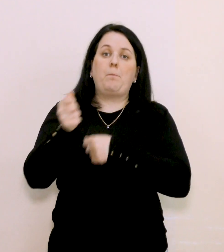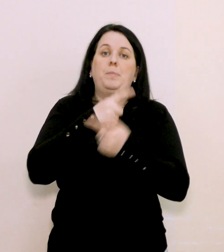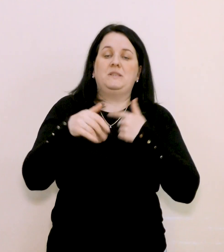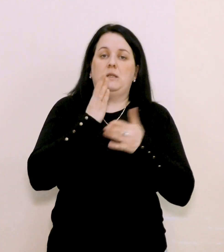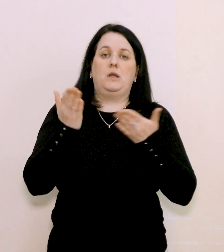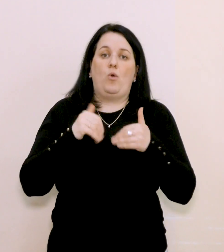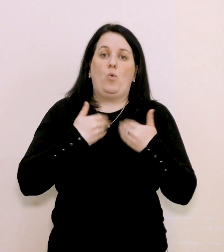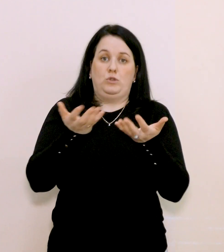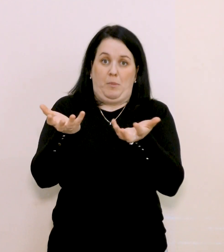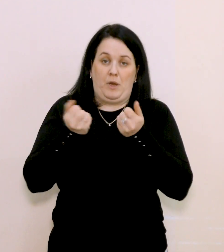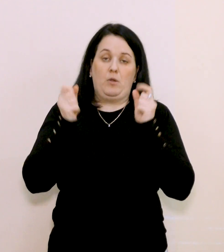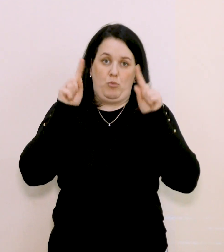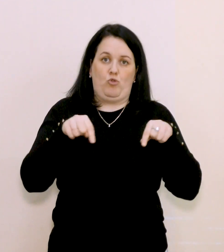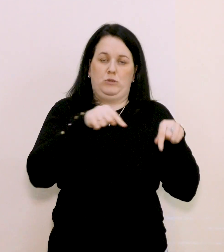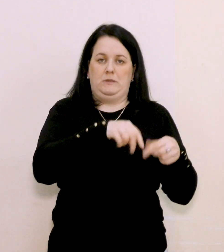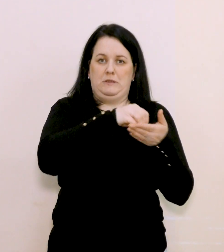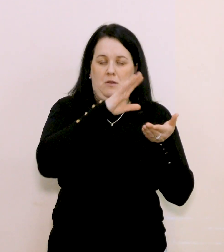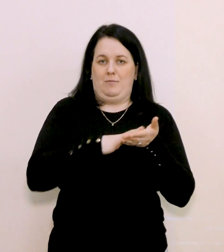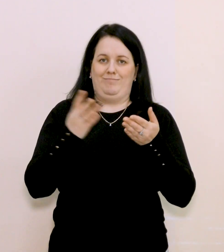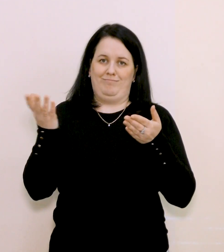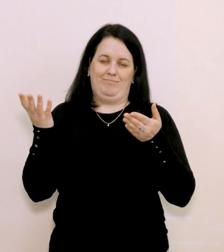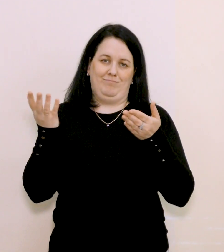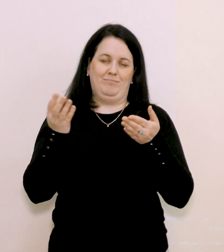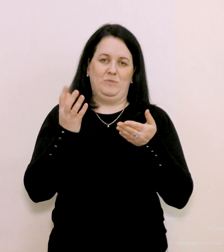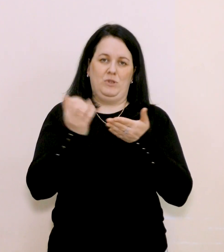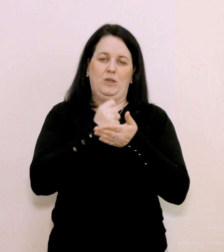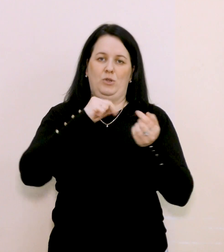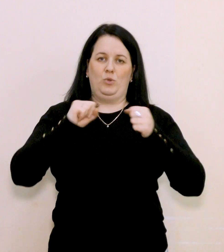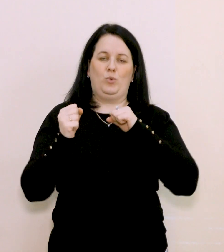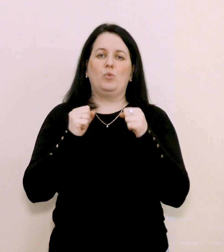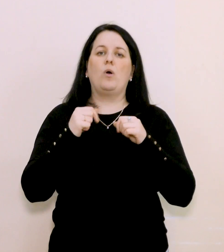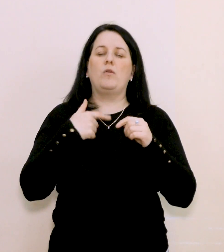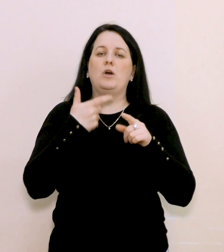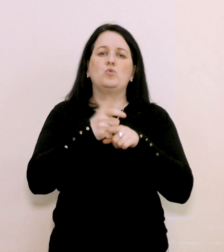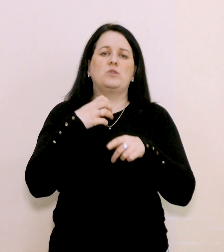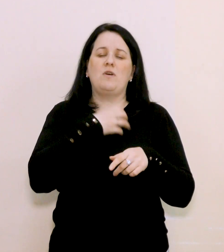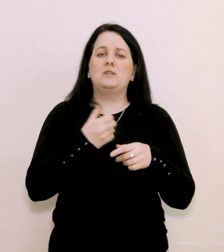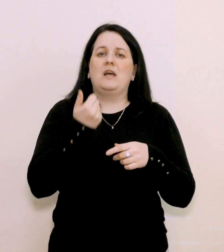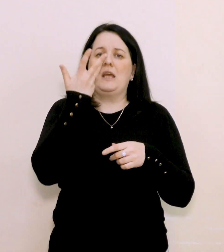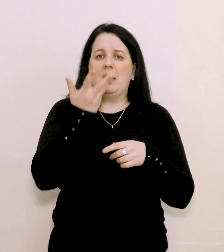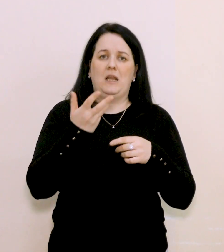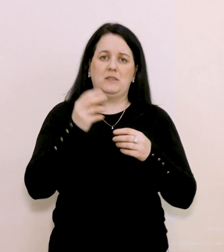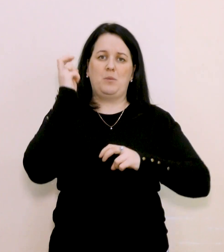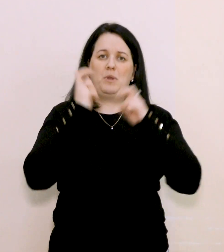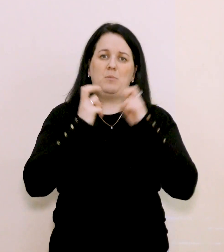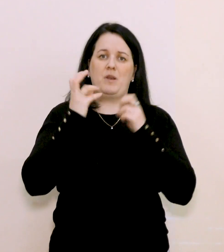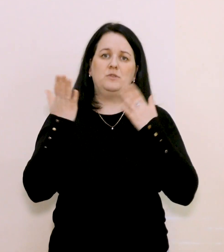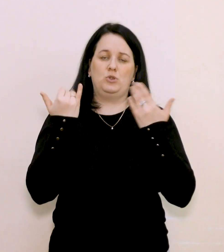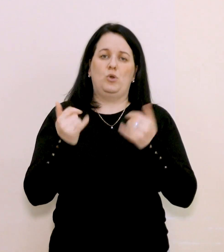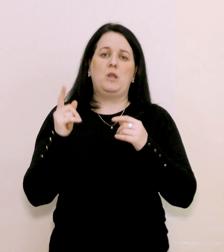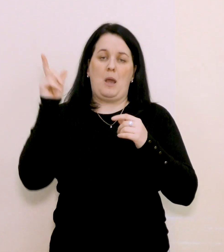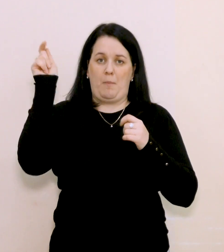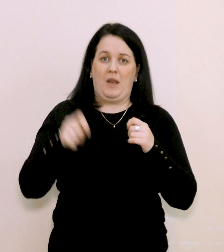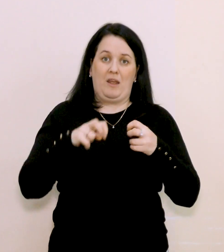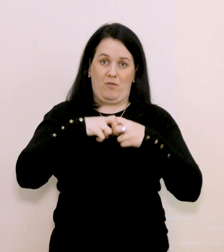прийняти, міг теж зареєструватися. Для нас дуже важливо, що кількість підприємств, які вже переїхали до Франківська, сьогодні становить